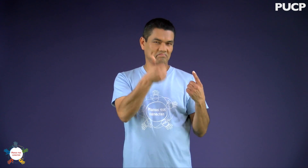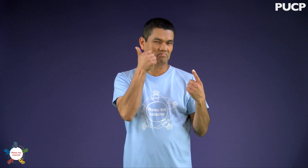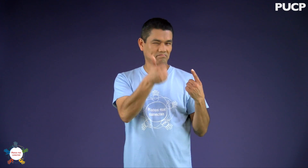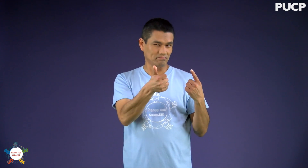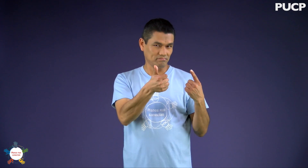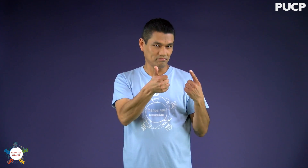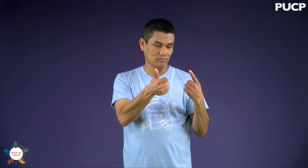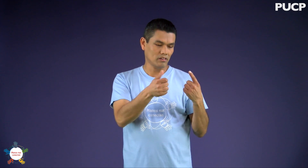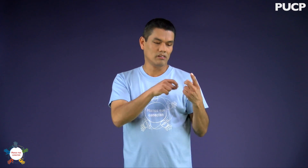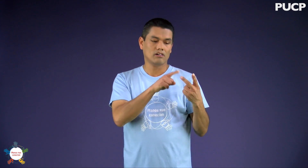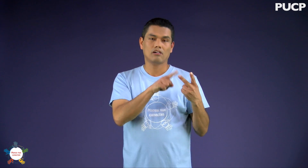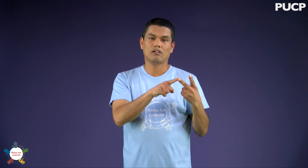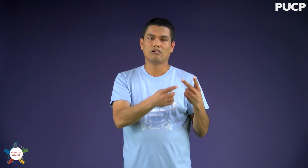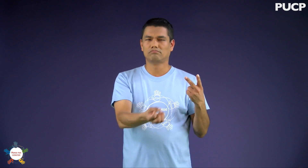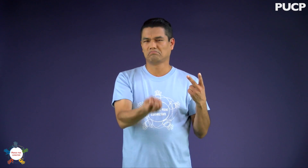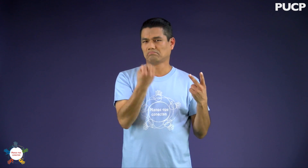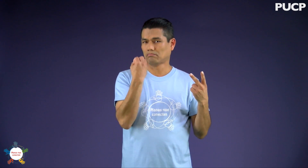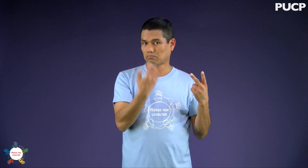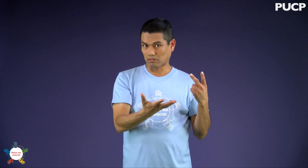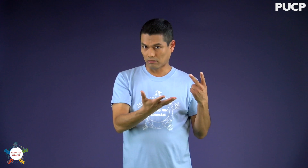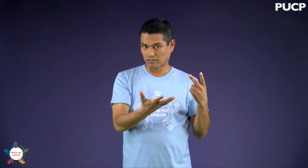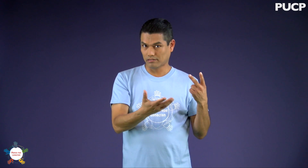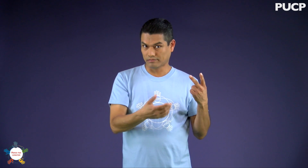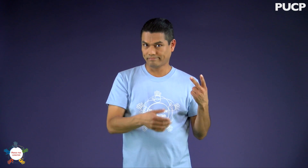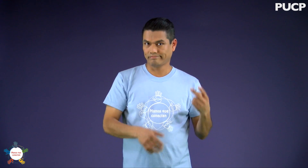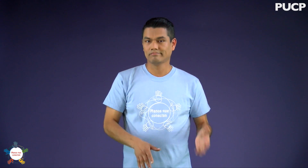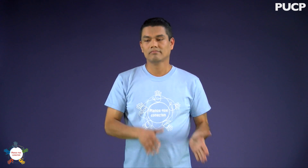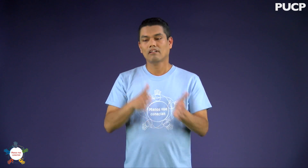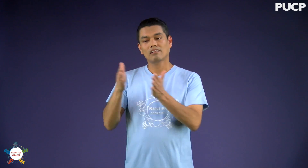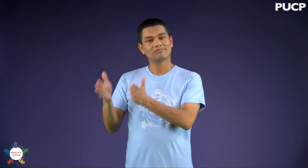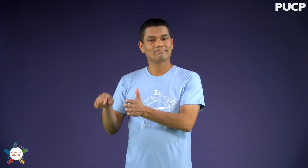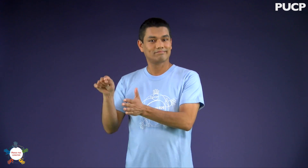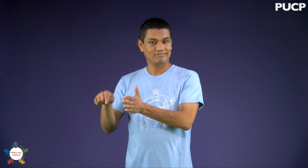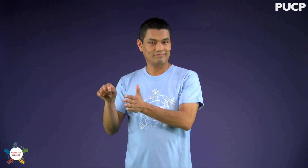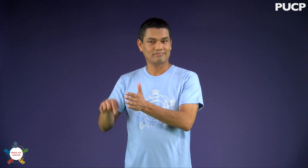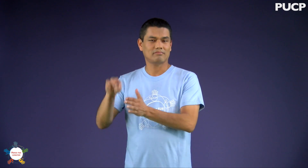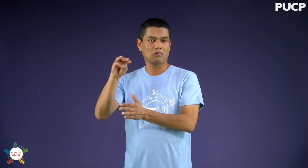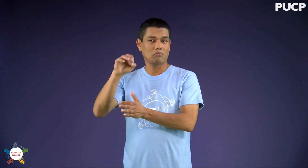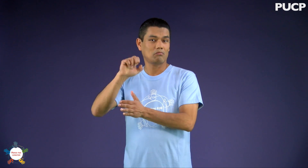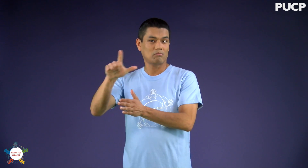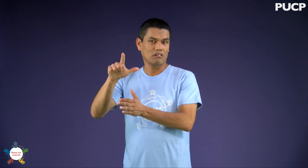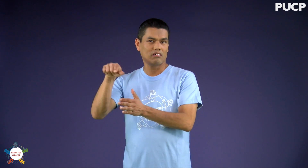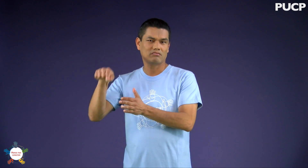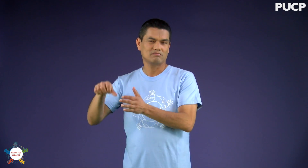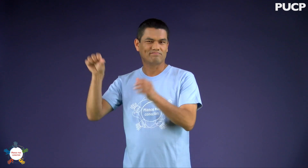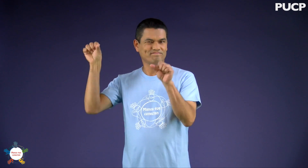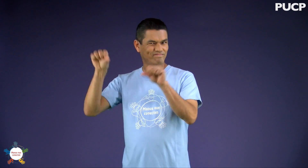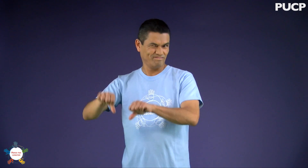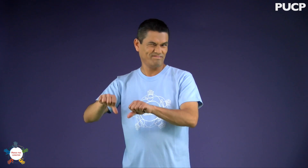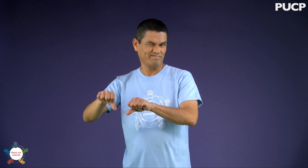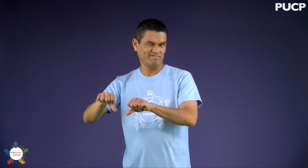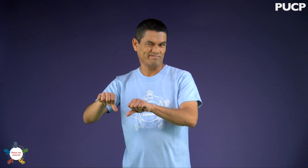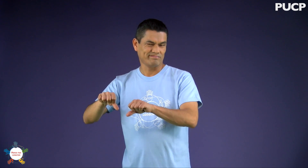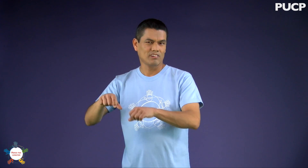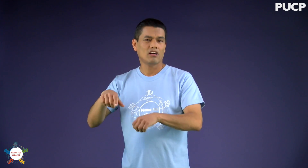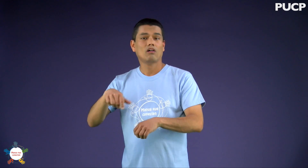Bien o bien. Y para mal, mal o mal.